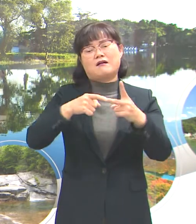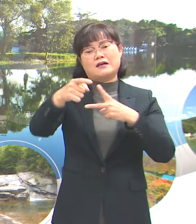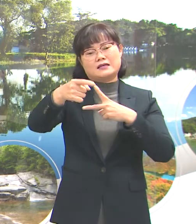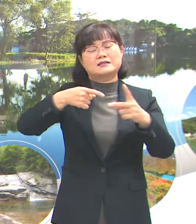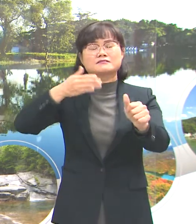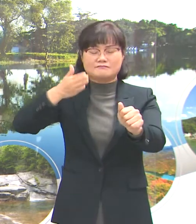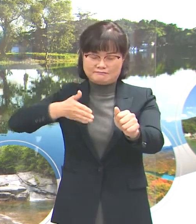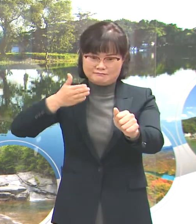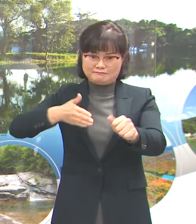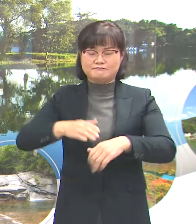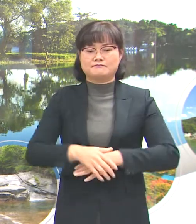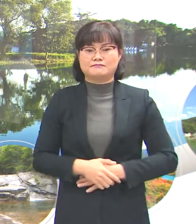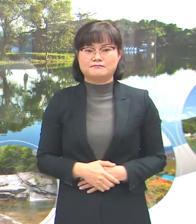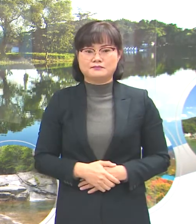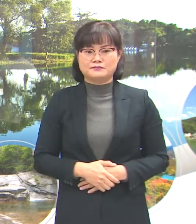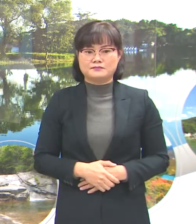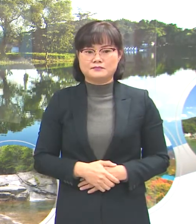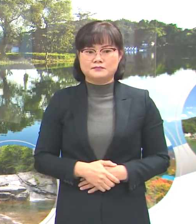바랍니다.